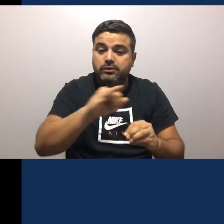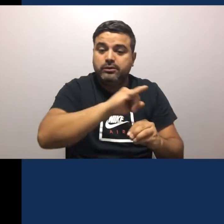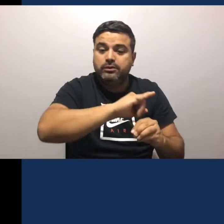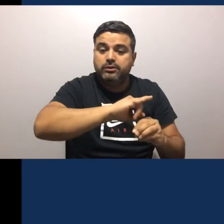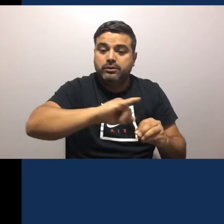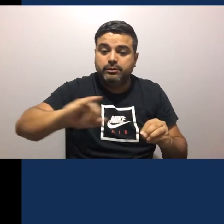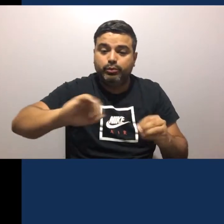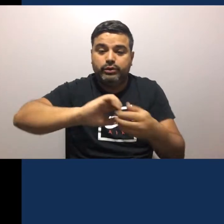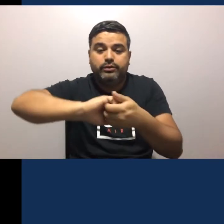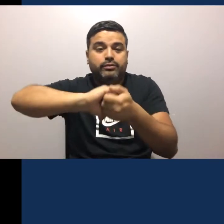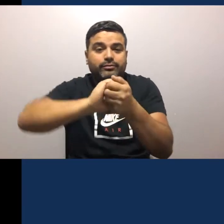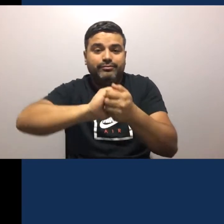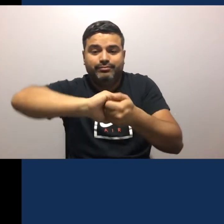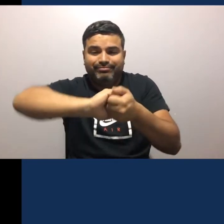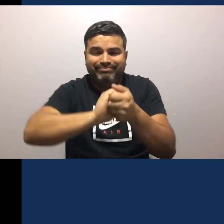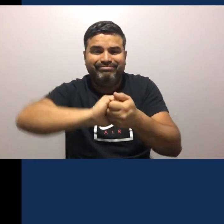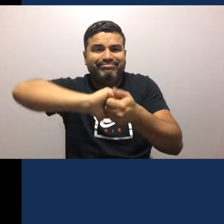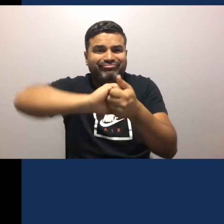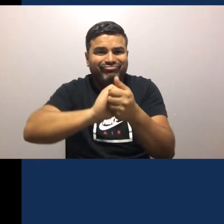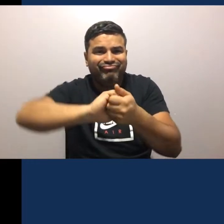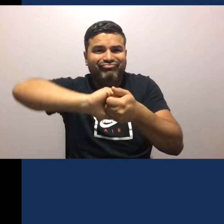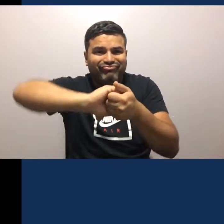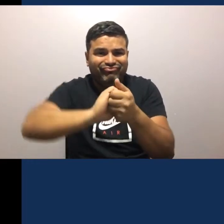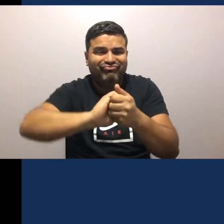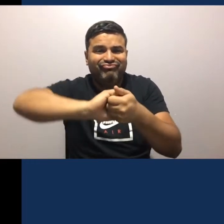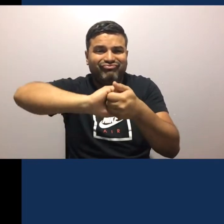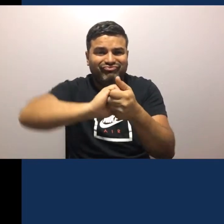Luego, detrás de los dedos De esta forma